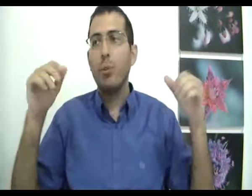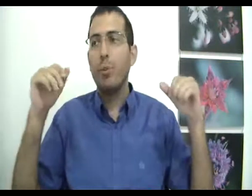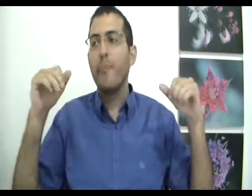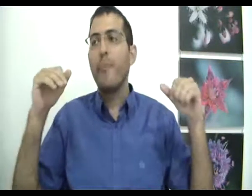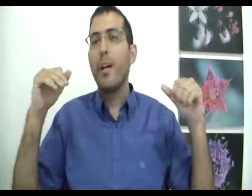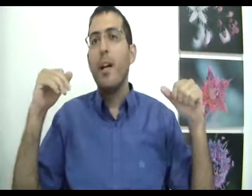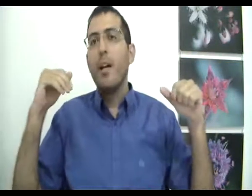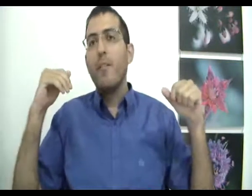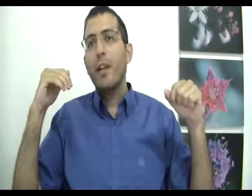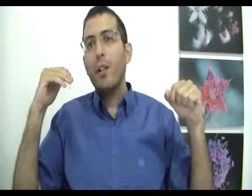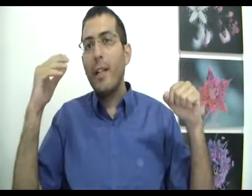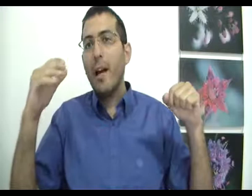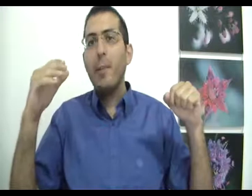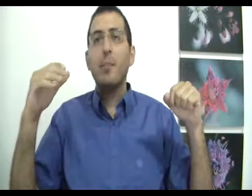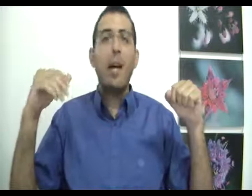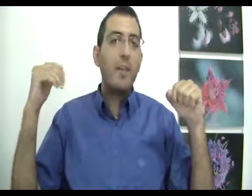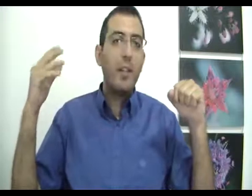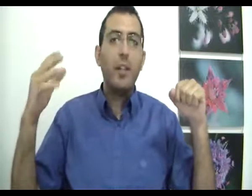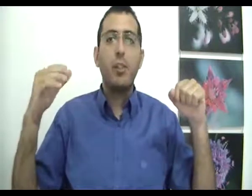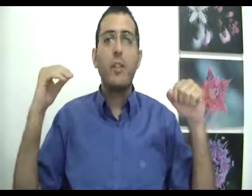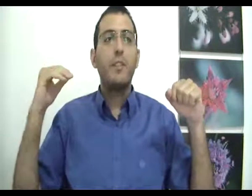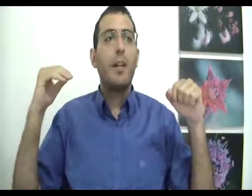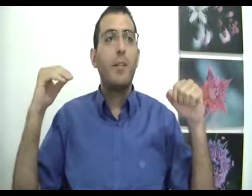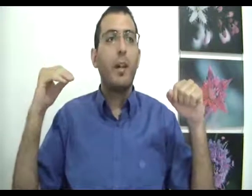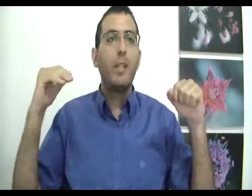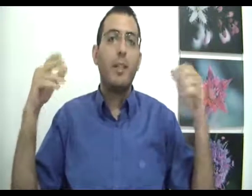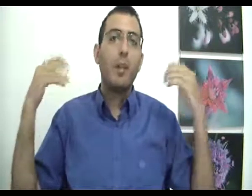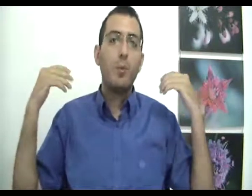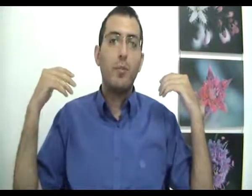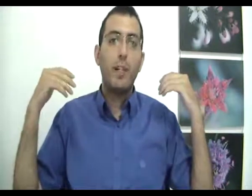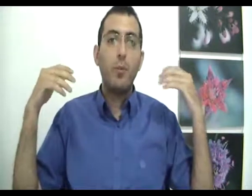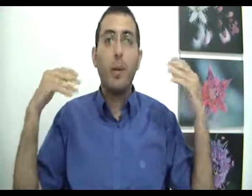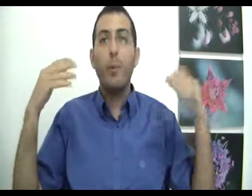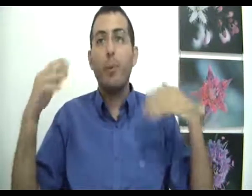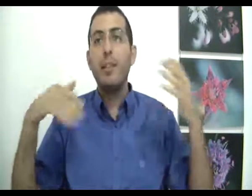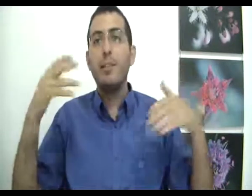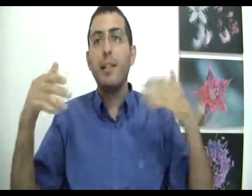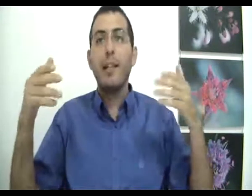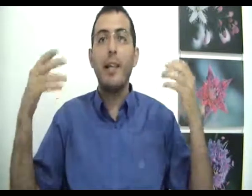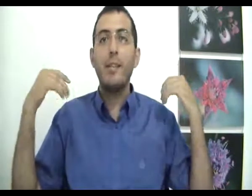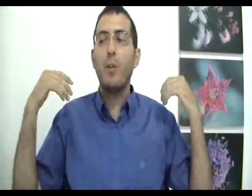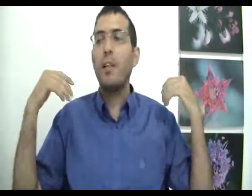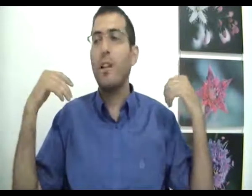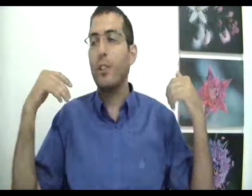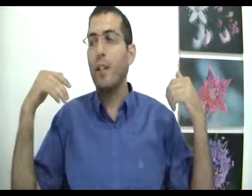אותו, ואו נגידה איזה מלחמה וחבר שלו נפצע. עכשיו, ואנחנו אומרים לו בוא תנסה לתקן את זיכרון העבר שלך.